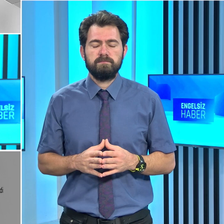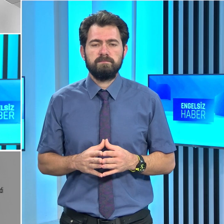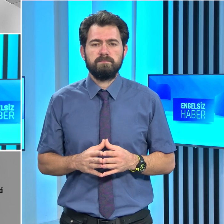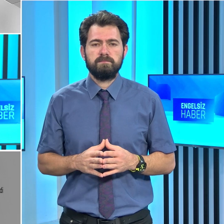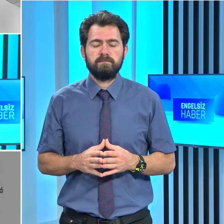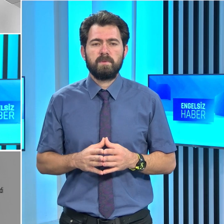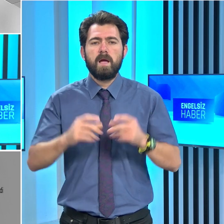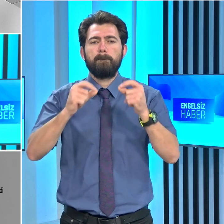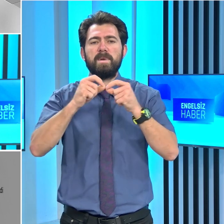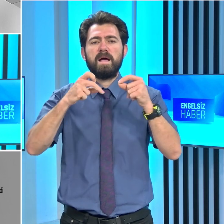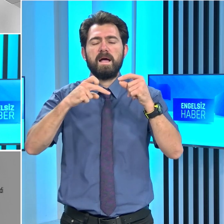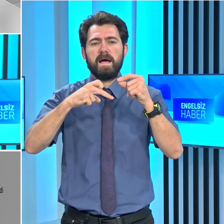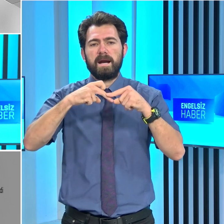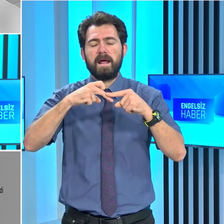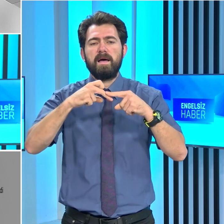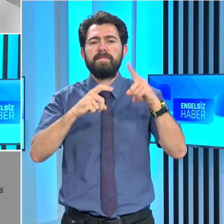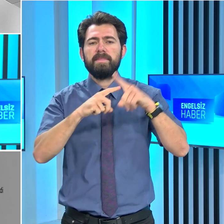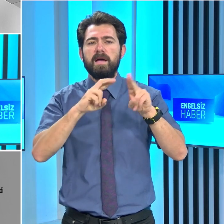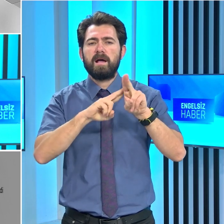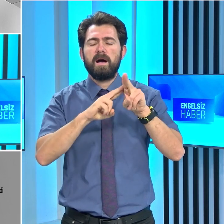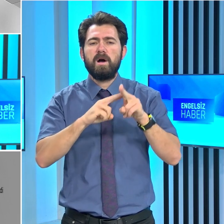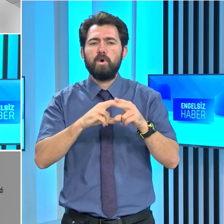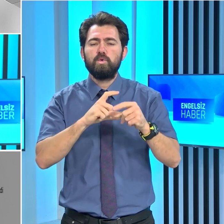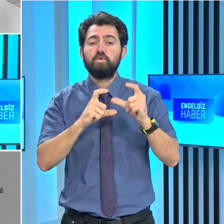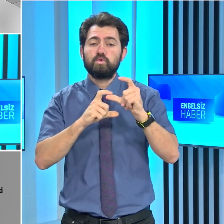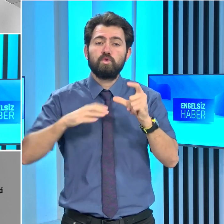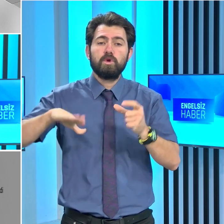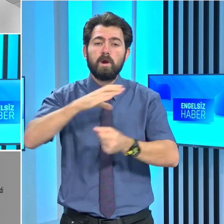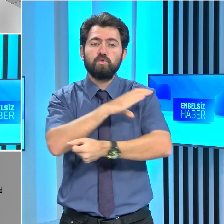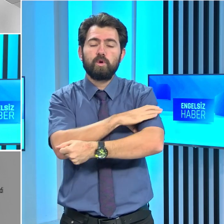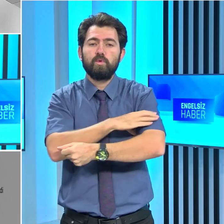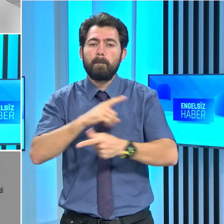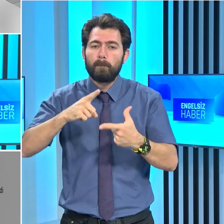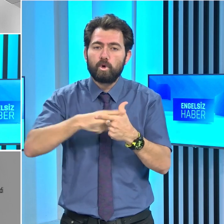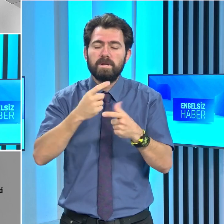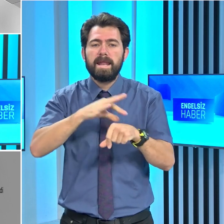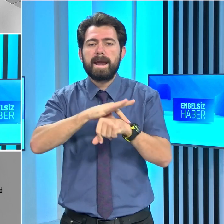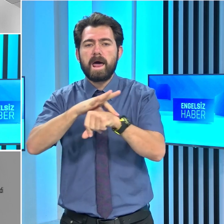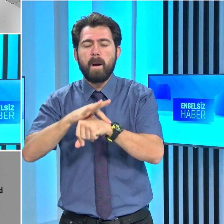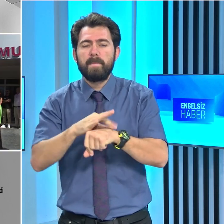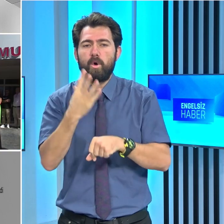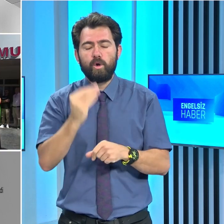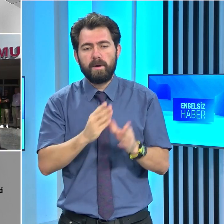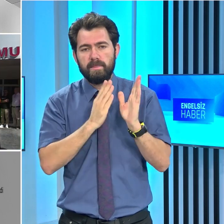Bayrak Radyo Televizyon Kurumu, sosyal sorumluluk projelerinde rehber olmayı sürdürüyor.